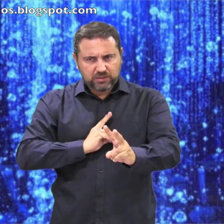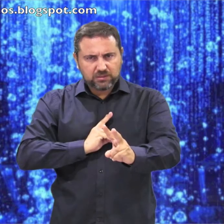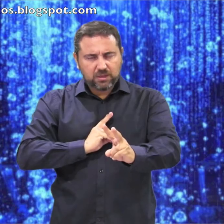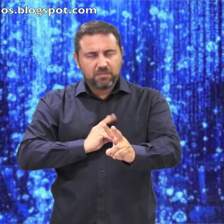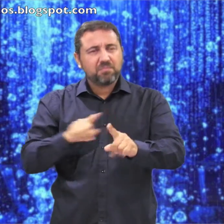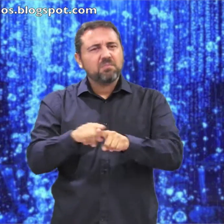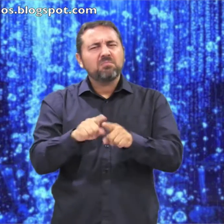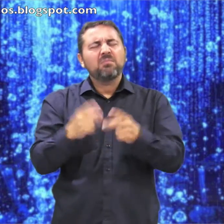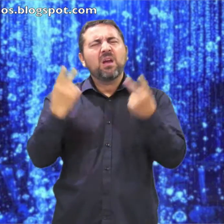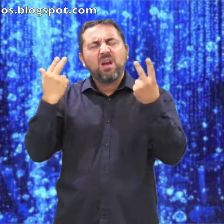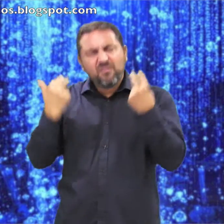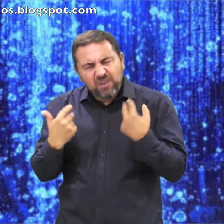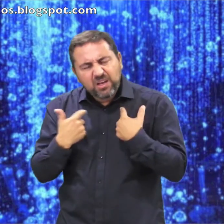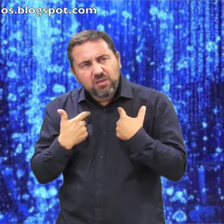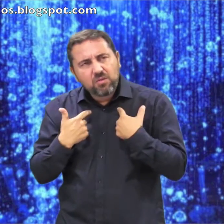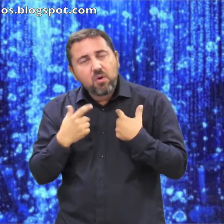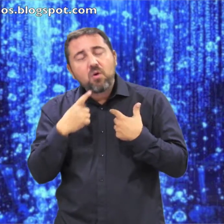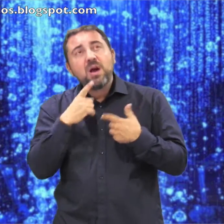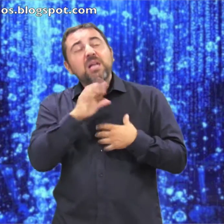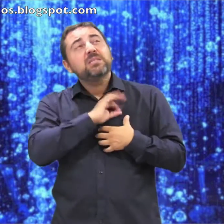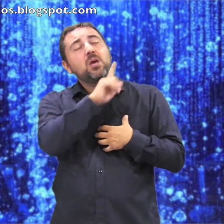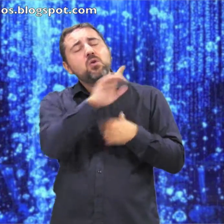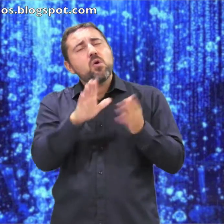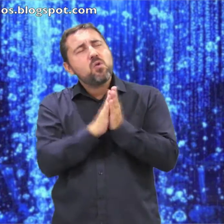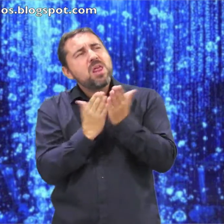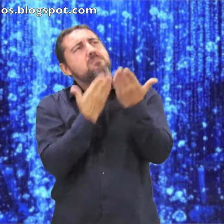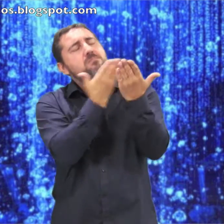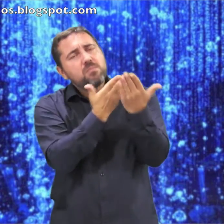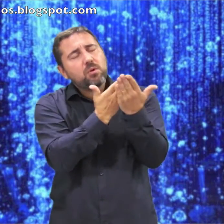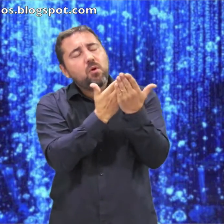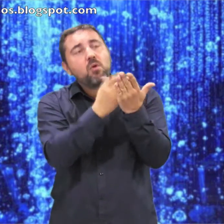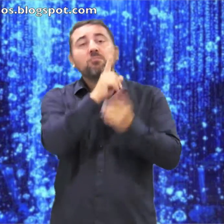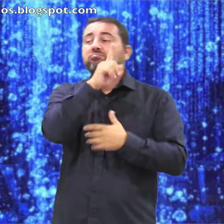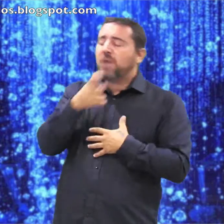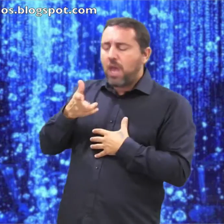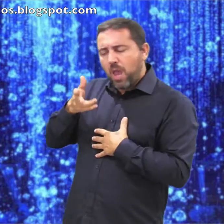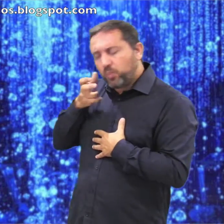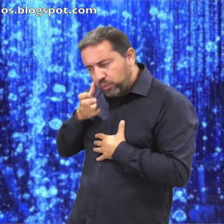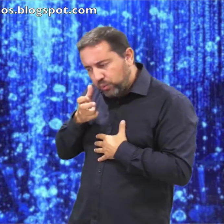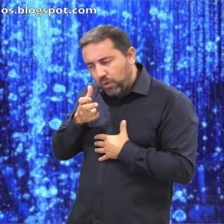Respondemos El afligido invocó al Señor y lo escuchó.